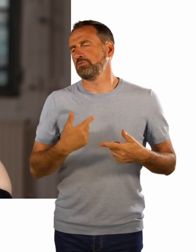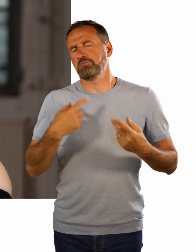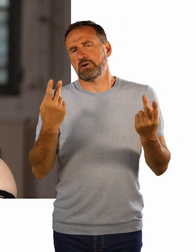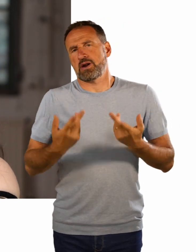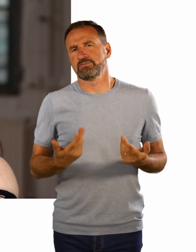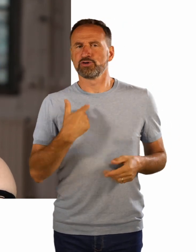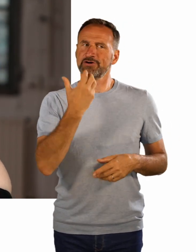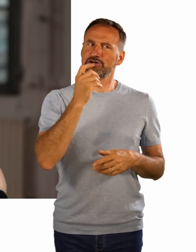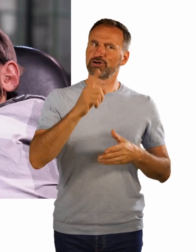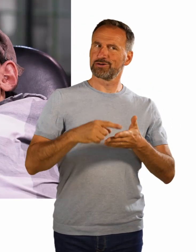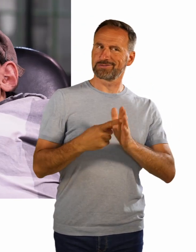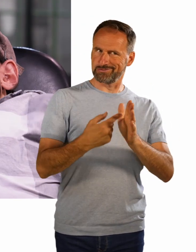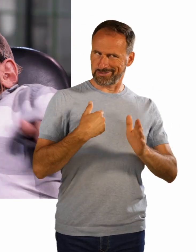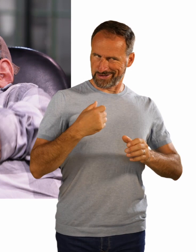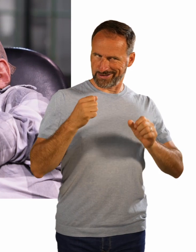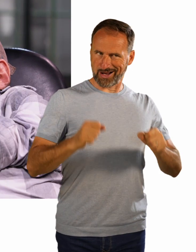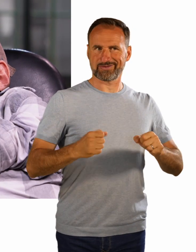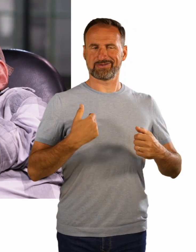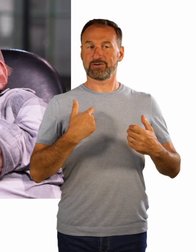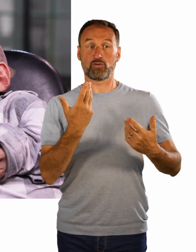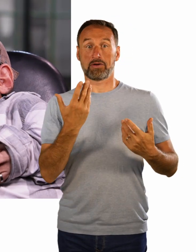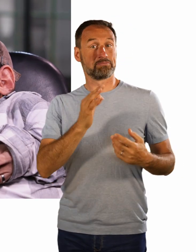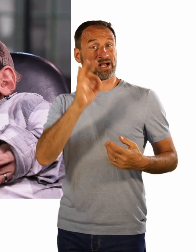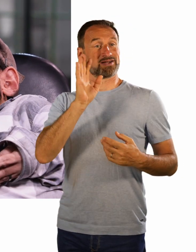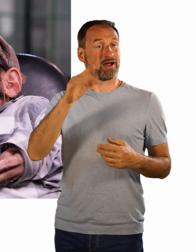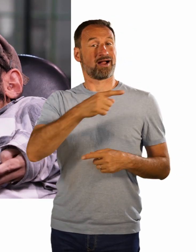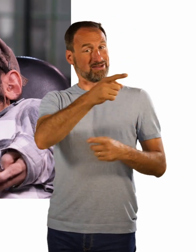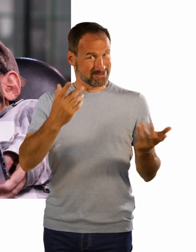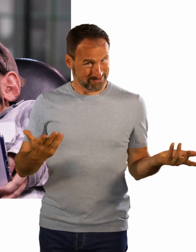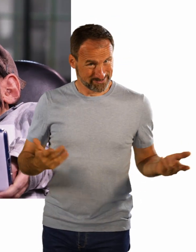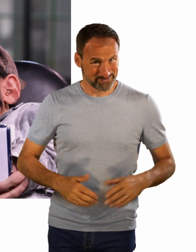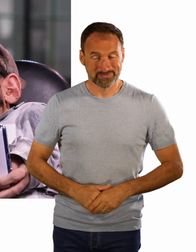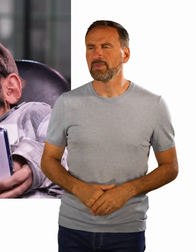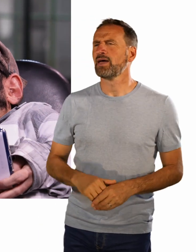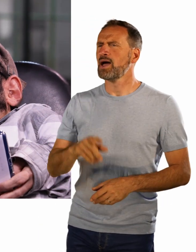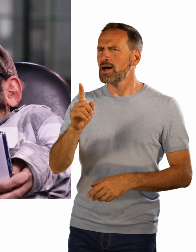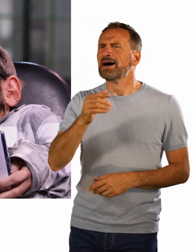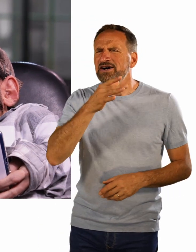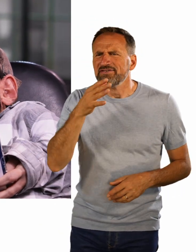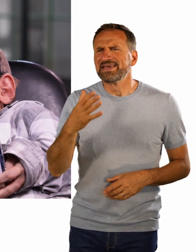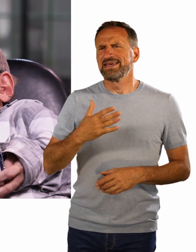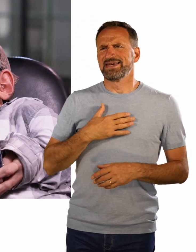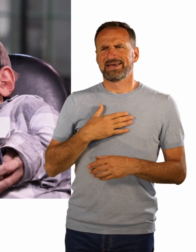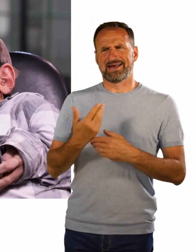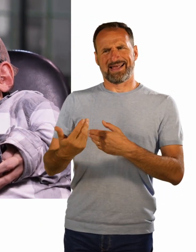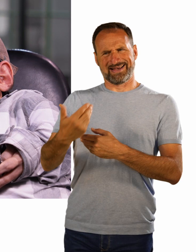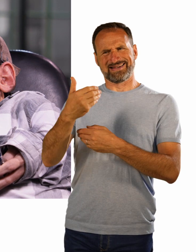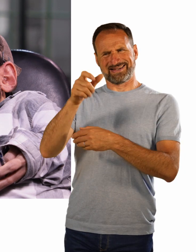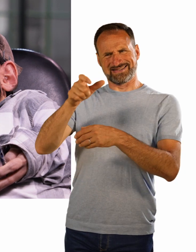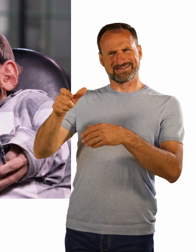vielleicht sogar besser. Viele meiner Gästinnen erzählen aber gleichzeitig auch davon, dass sie auch das Gefühl haben, dass